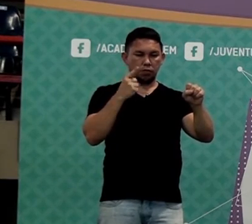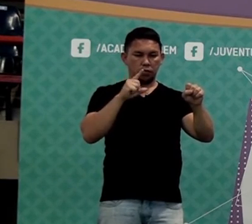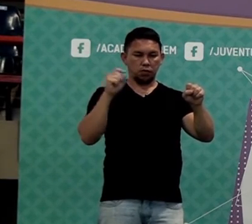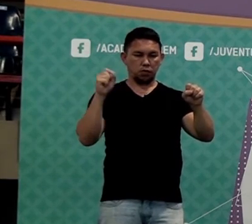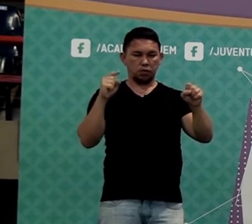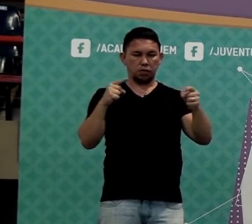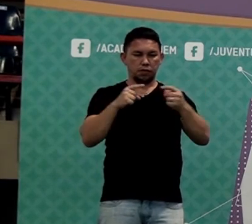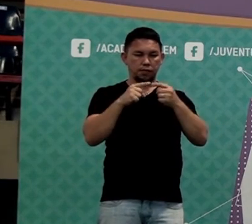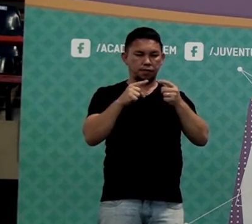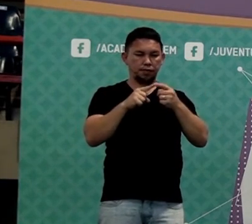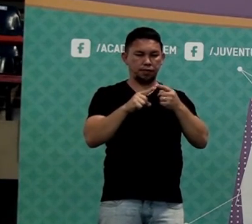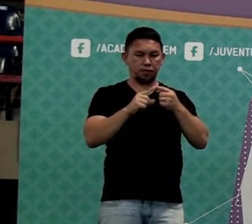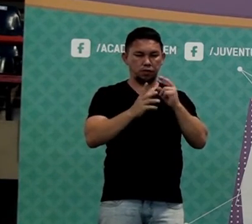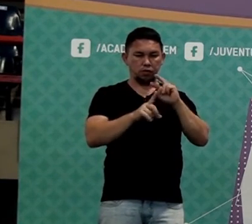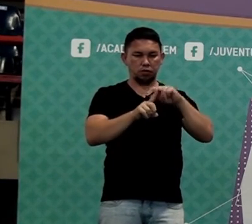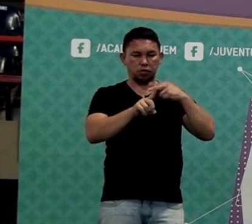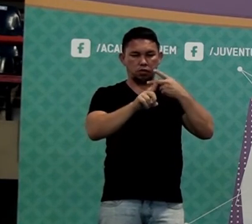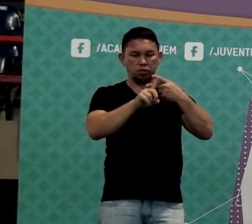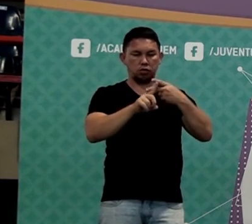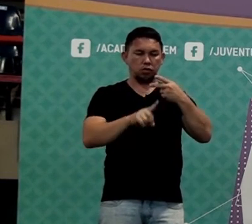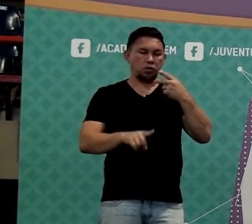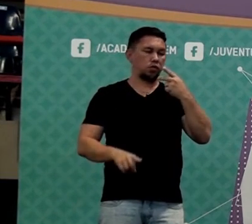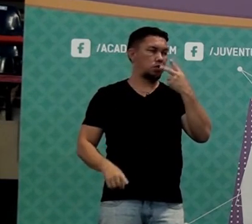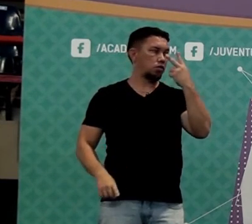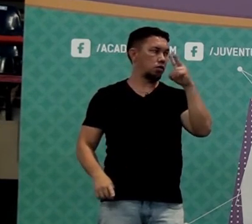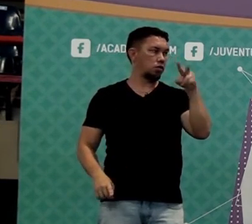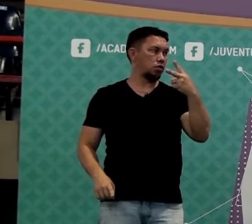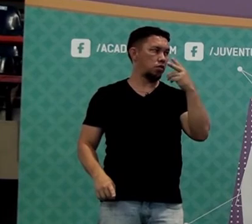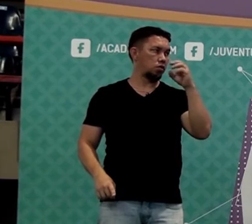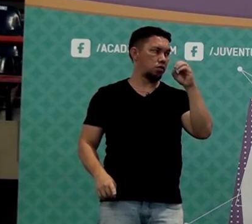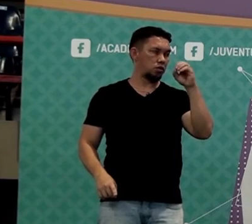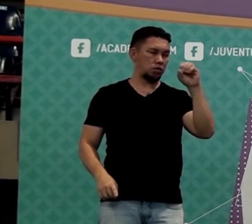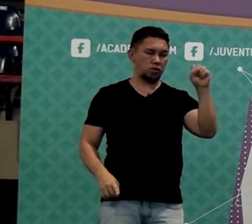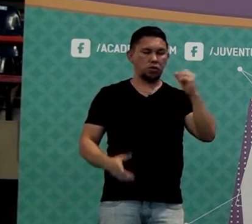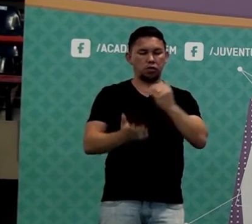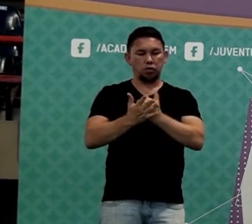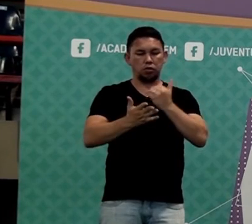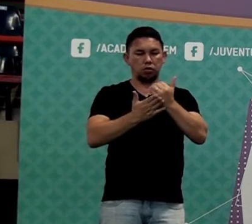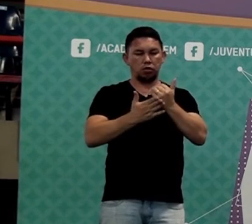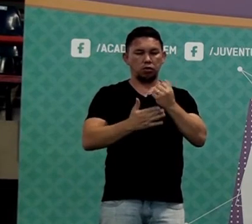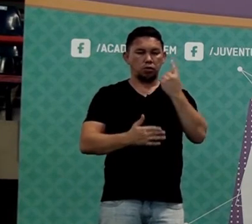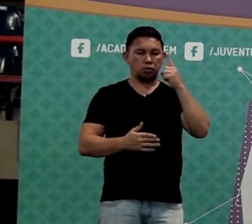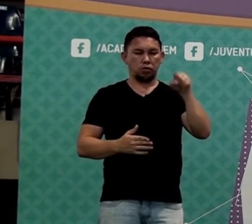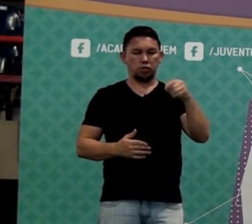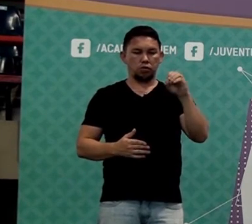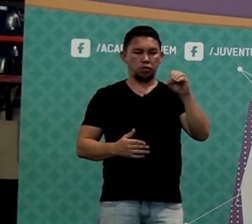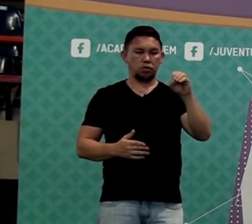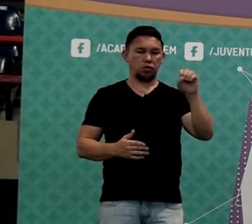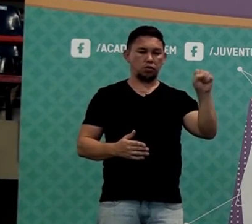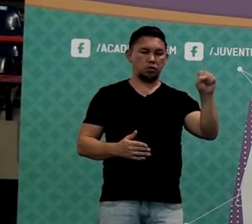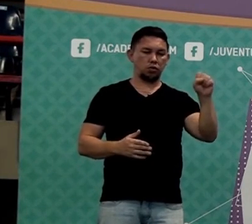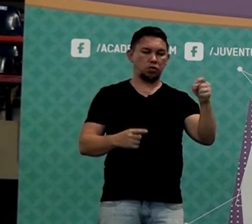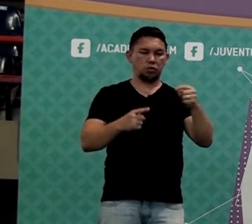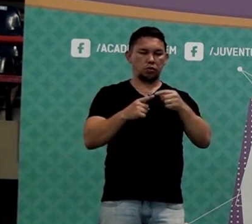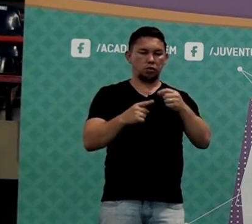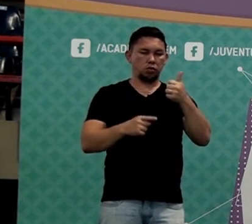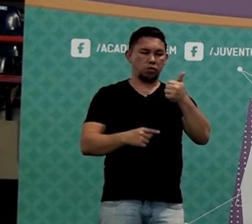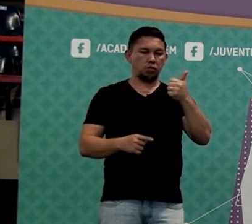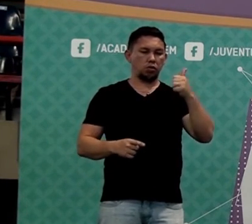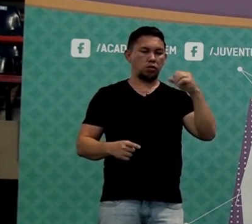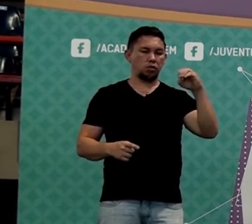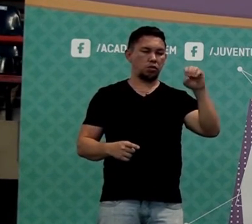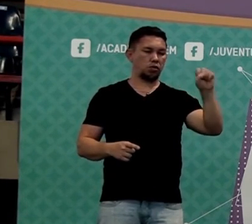antigo já é 1. E passou para 2,08. Então, só aumentou 1,08. Ou, em porcentagem, 108%.